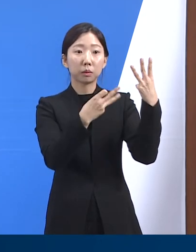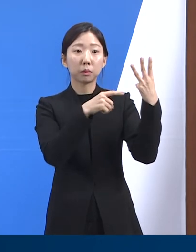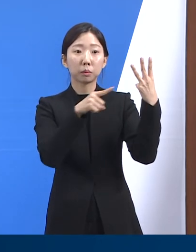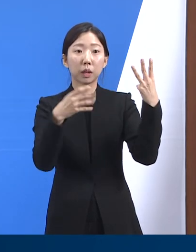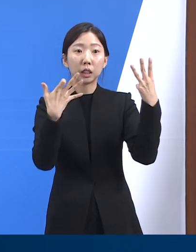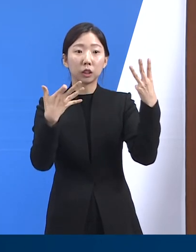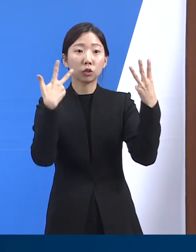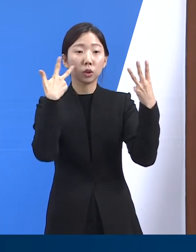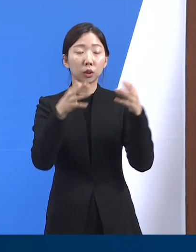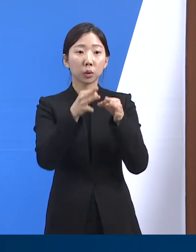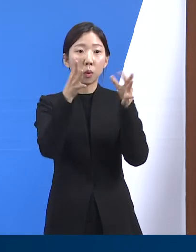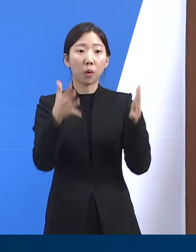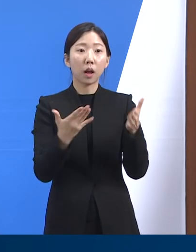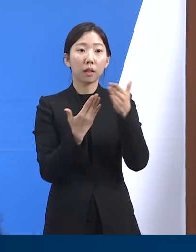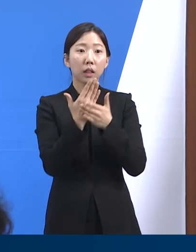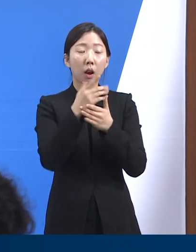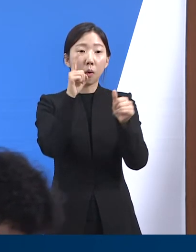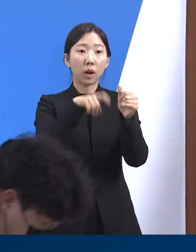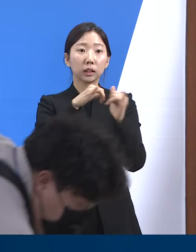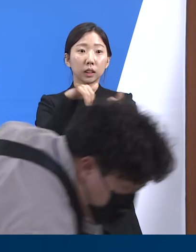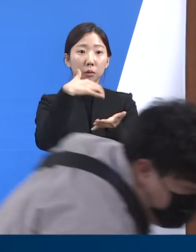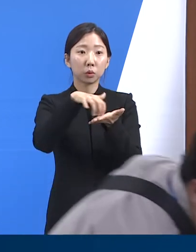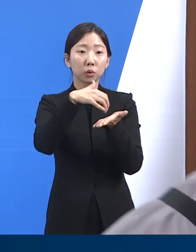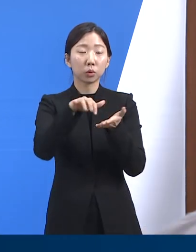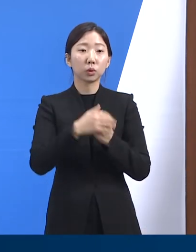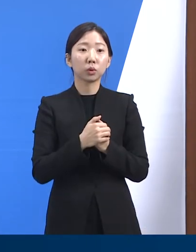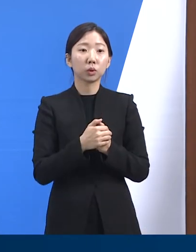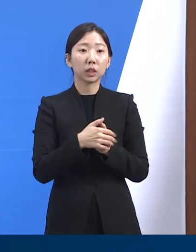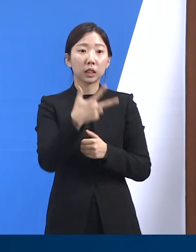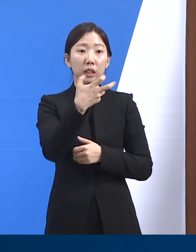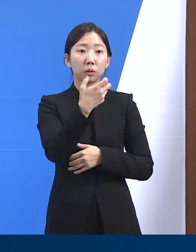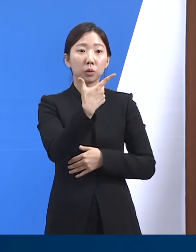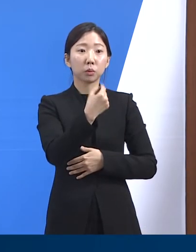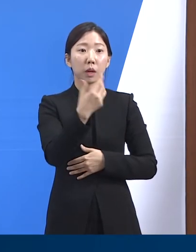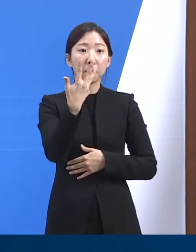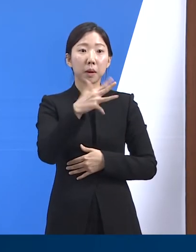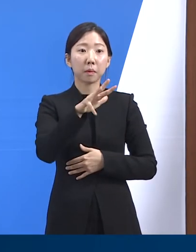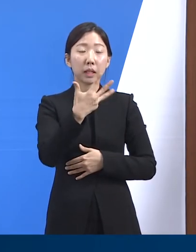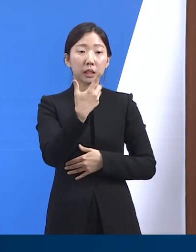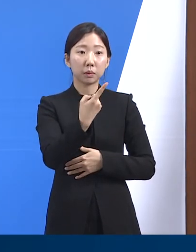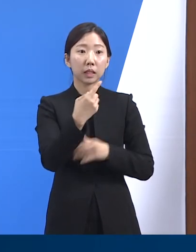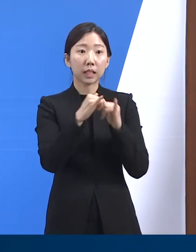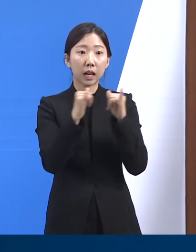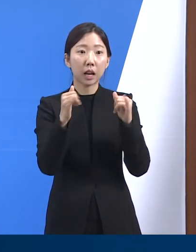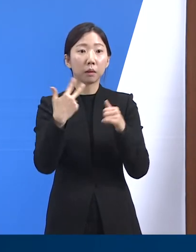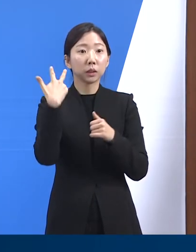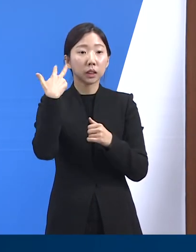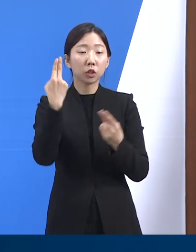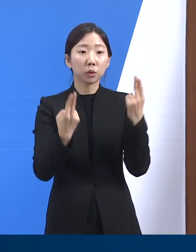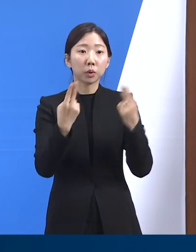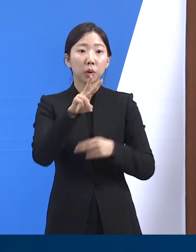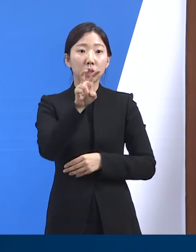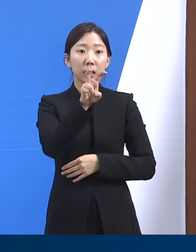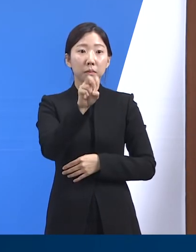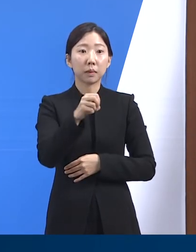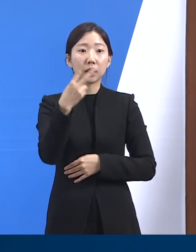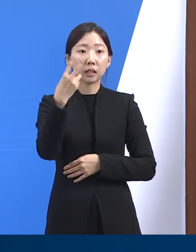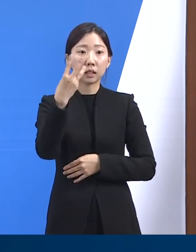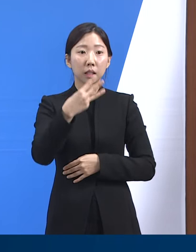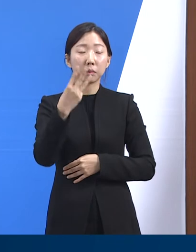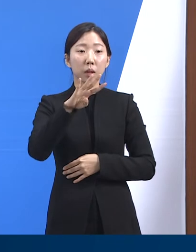3월 19일까지 한 주간 발생한 도내 확진자 수는 76만 881명으로 전주 대비 20만 3